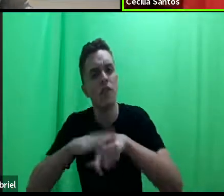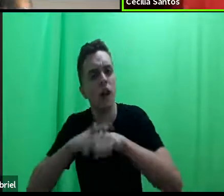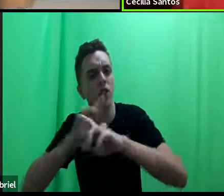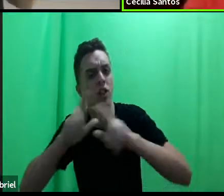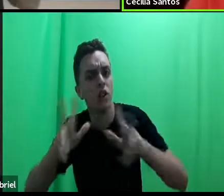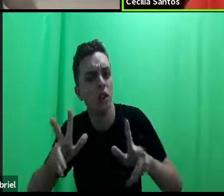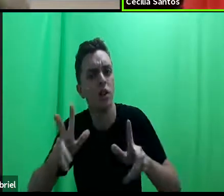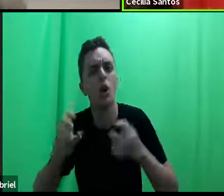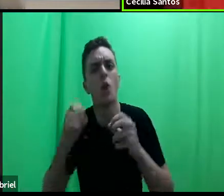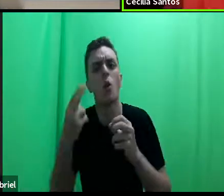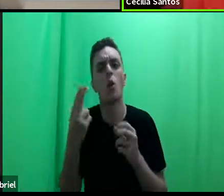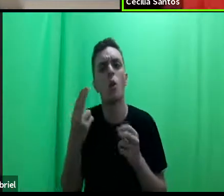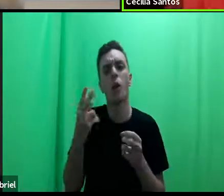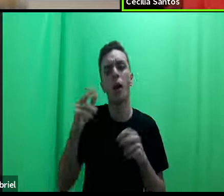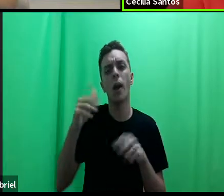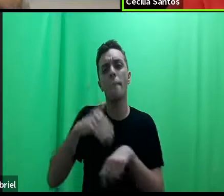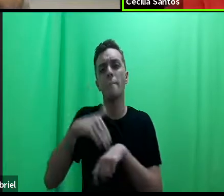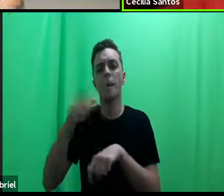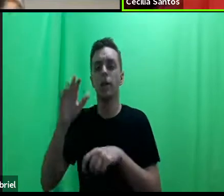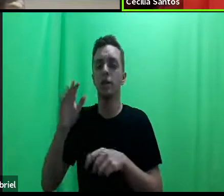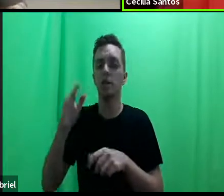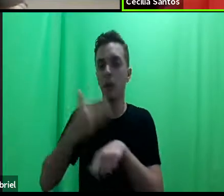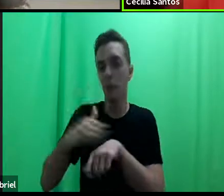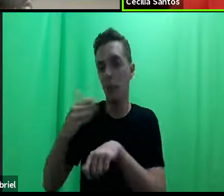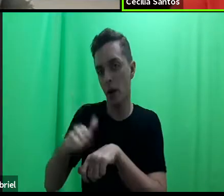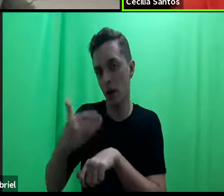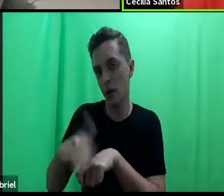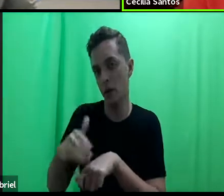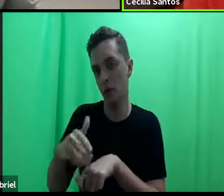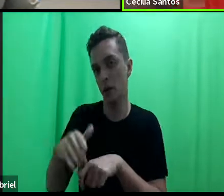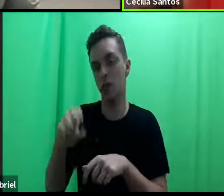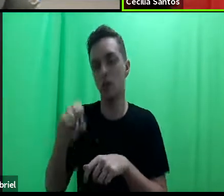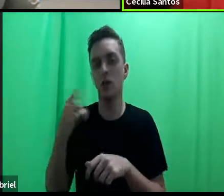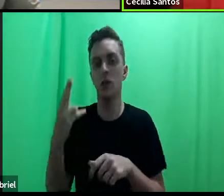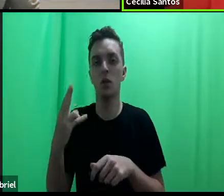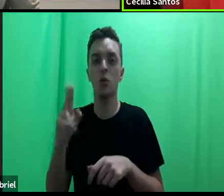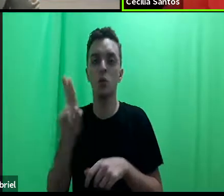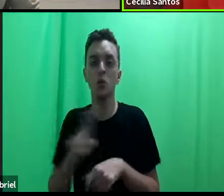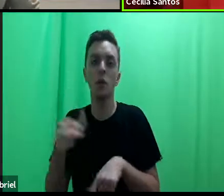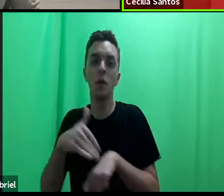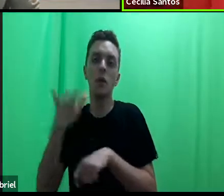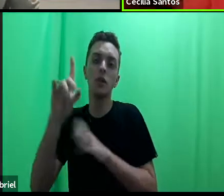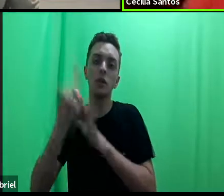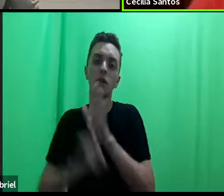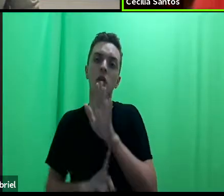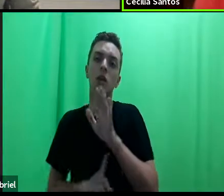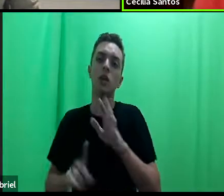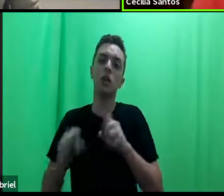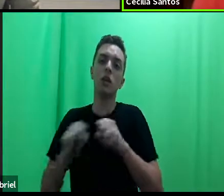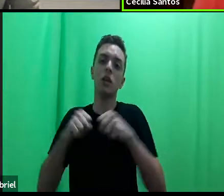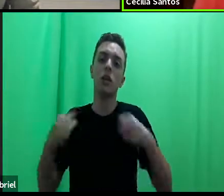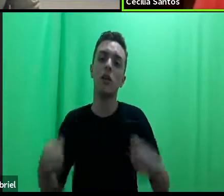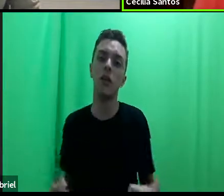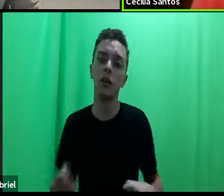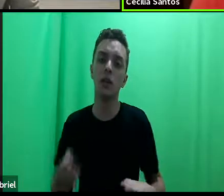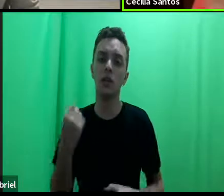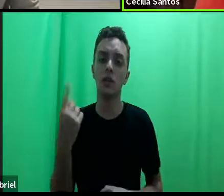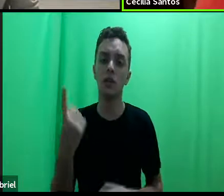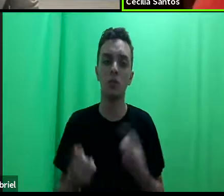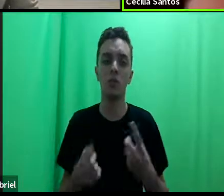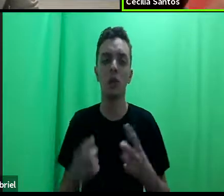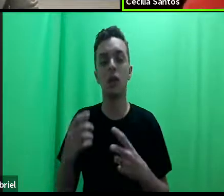se é mais para a prática do direito e o uso do direito na defesa de alguma causa.